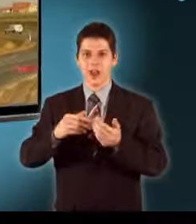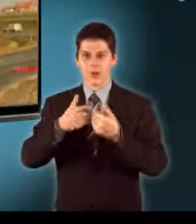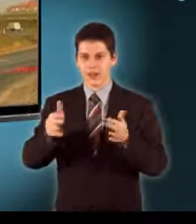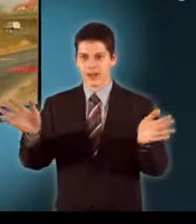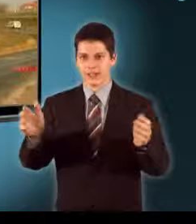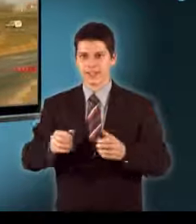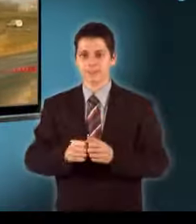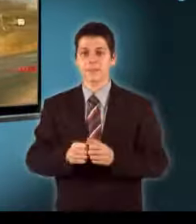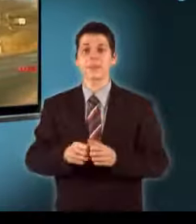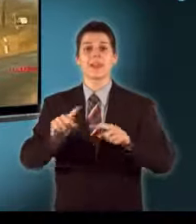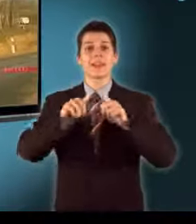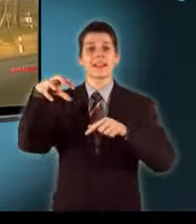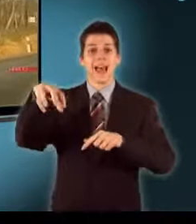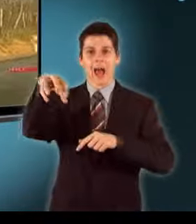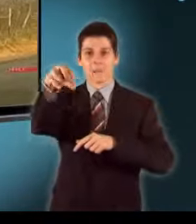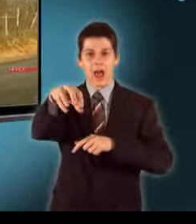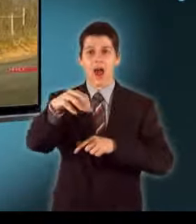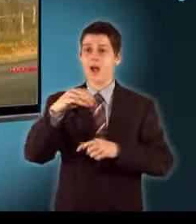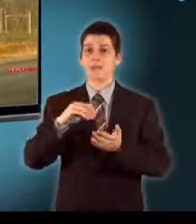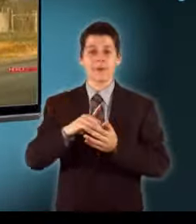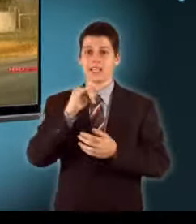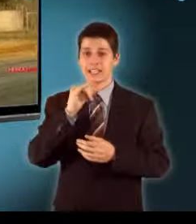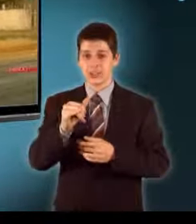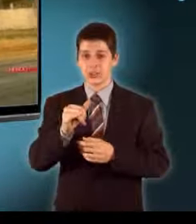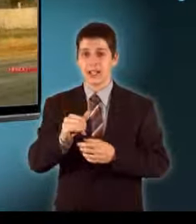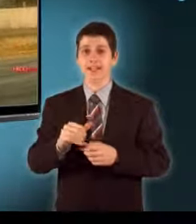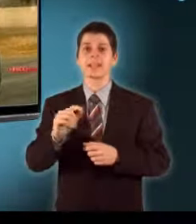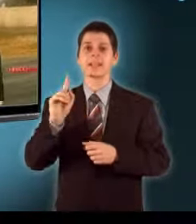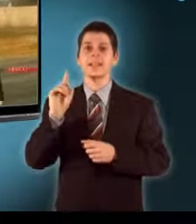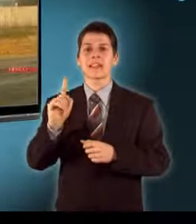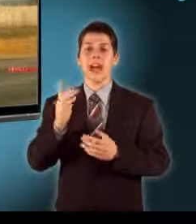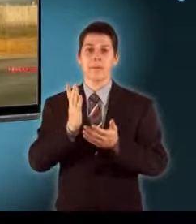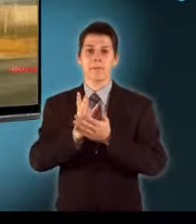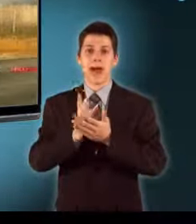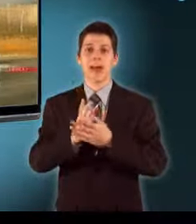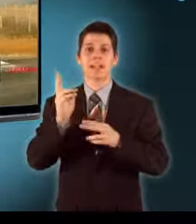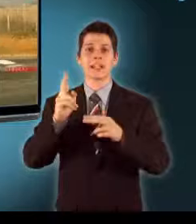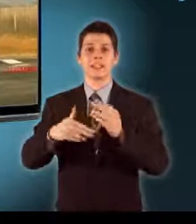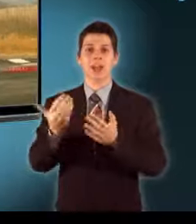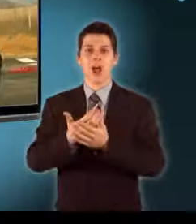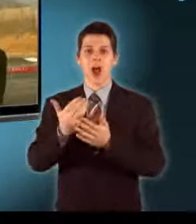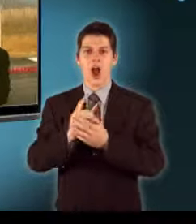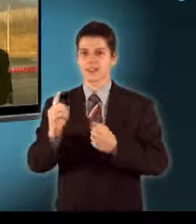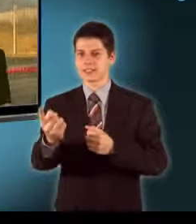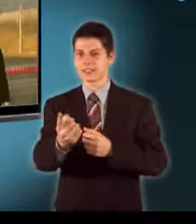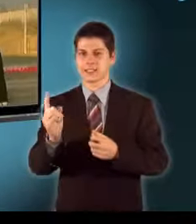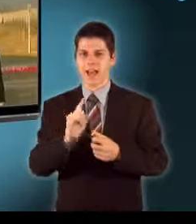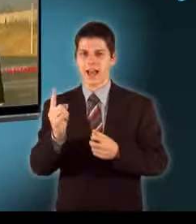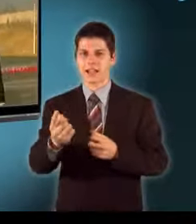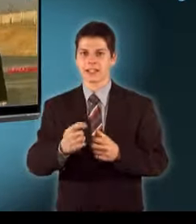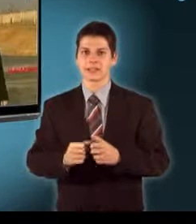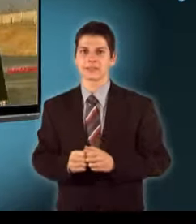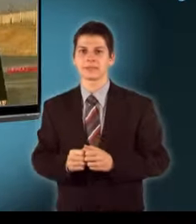súlykorlátozást helyező táblákat egyelőre még nem helyezték ki a község határába A nehéz gépjárművek azonban már az elkerülő utat